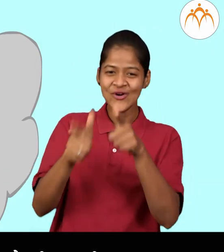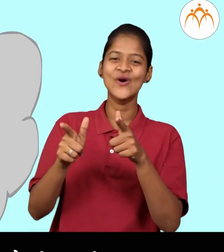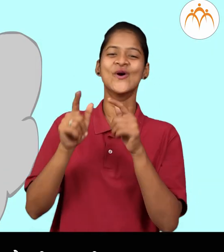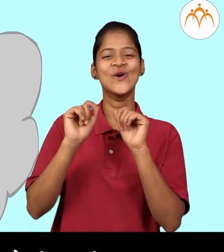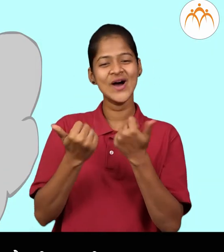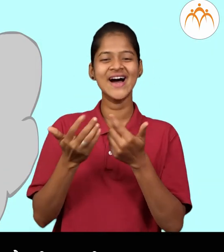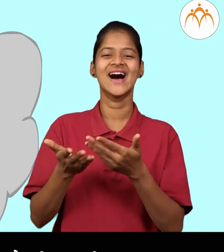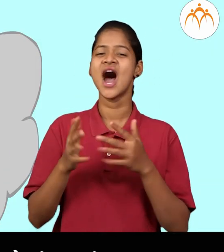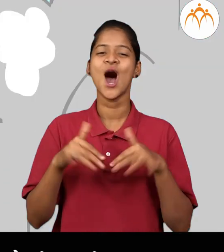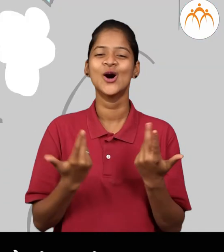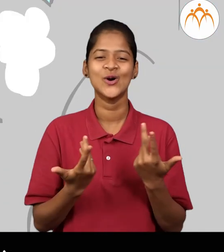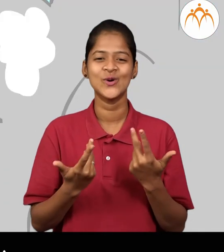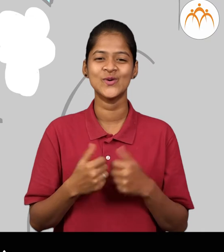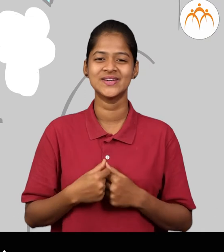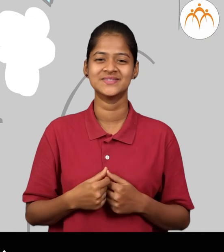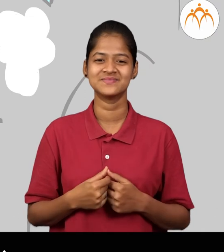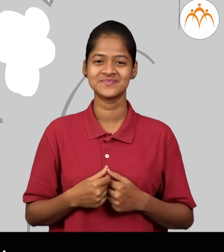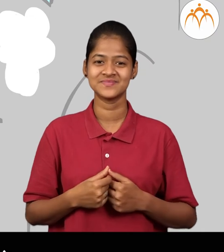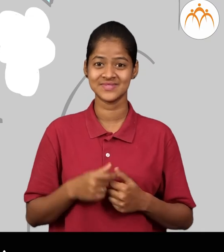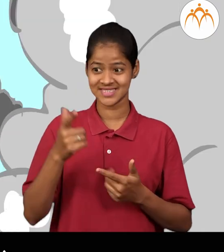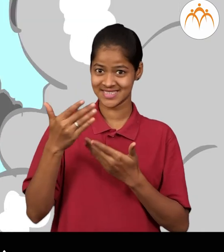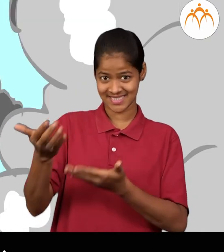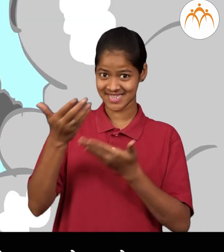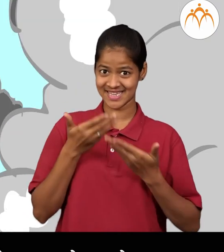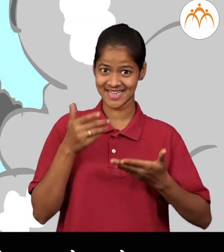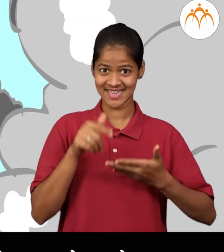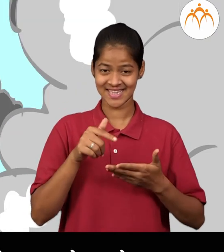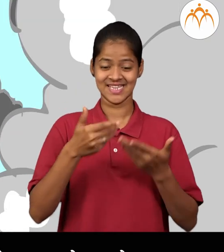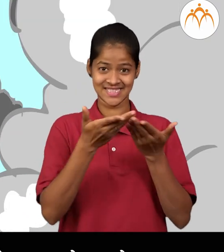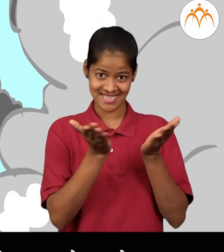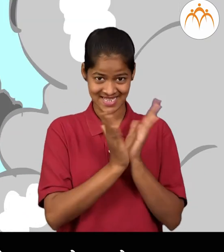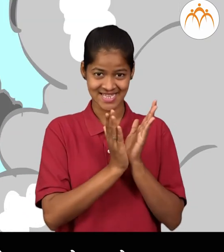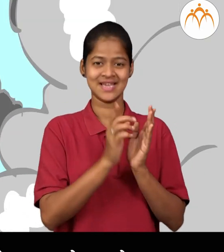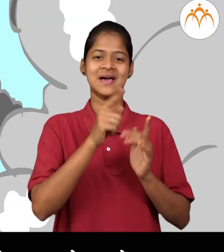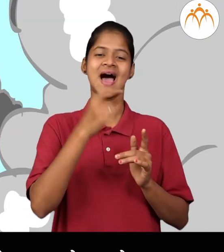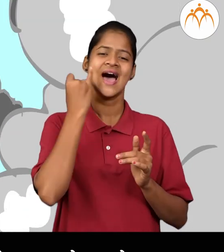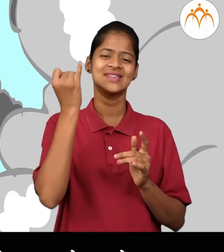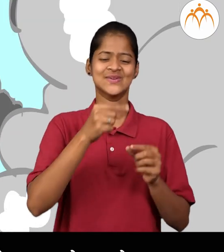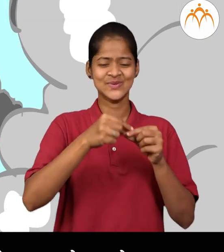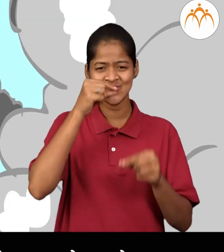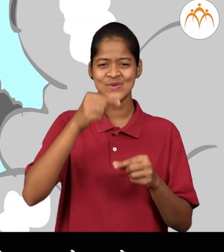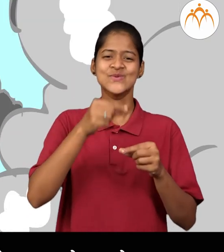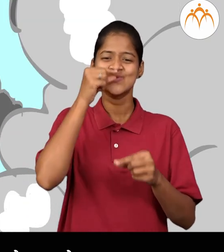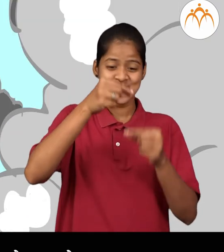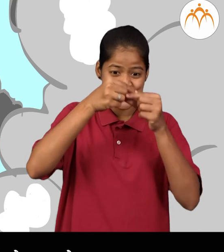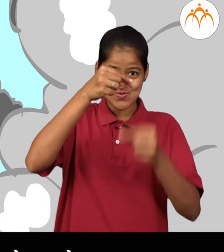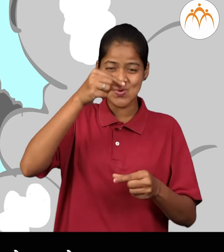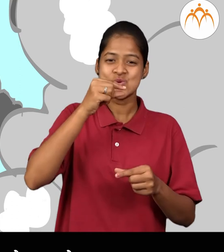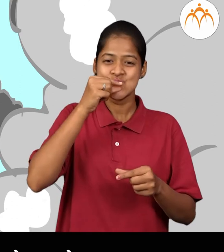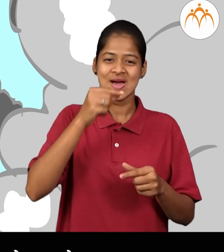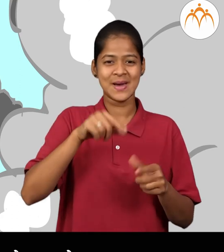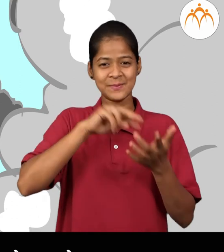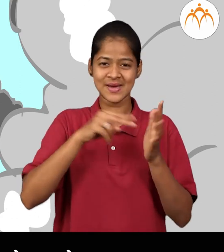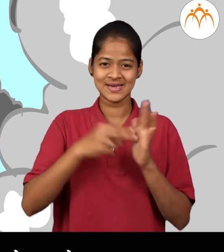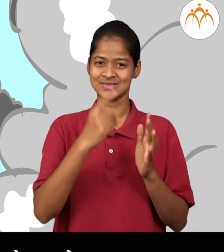मज्जात के लिए असती कसे काय बरो जेवा कोल्ला करकोचा ला जेवायला बोलो तो तेवा मी